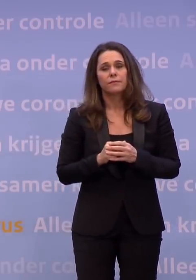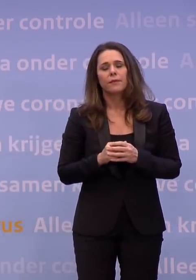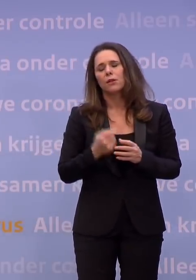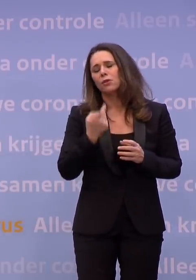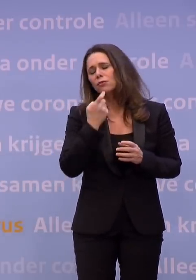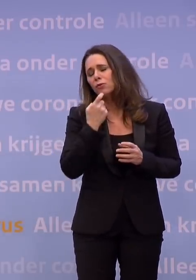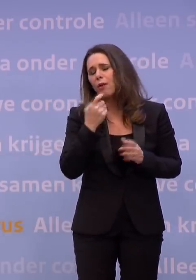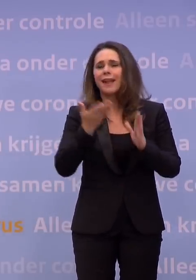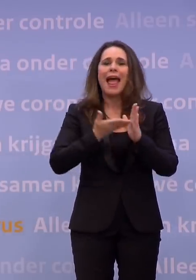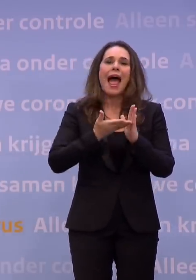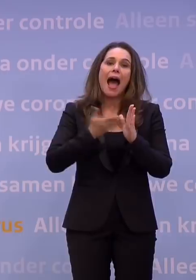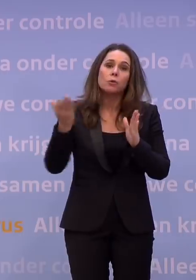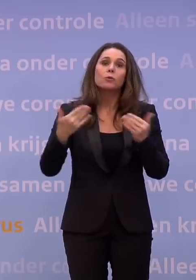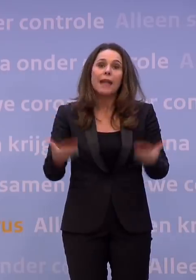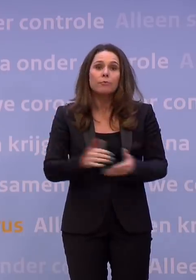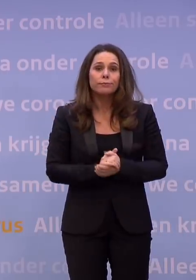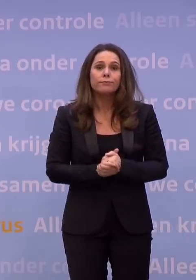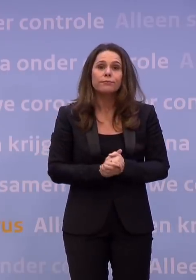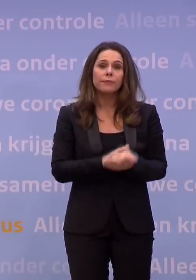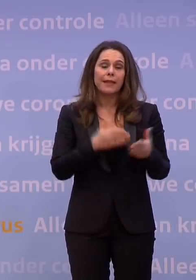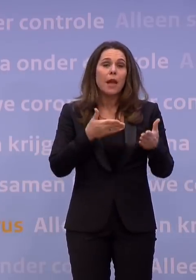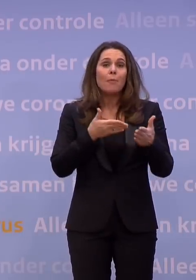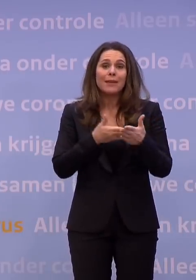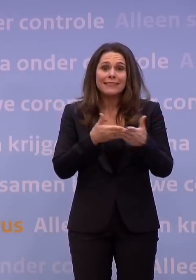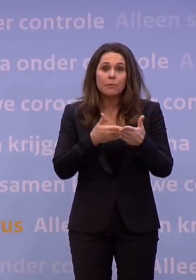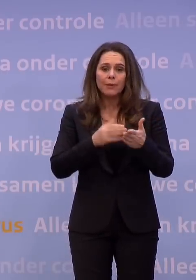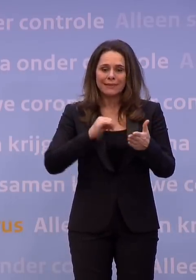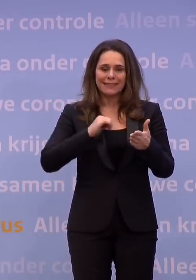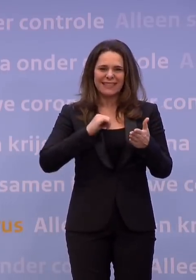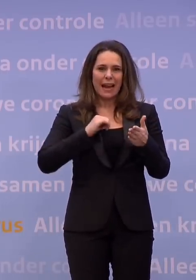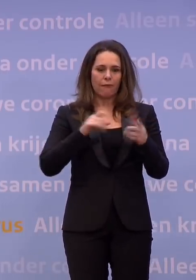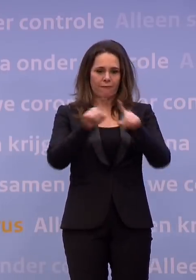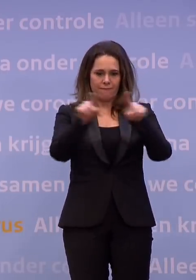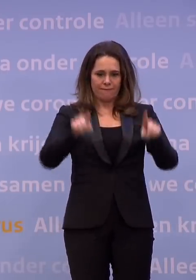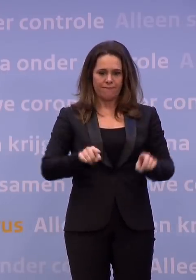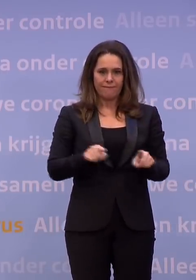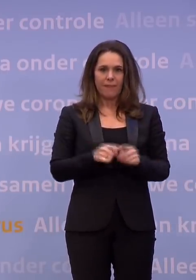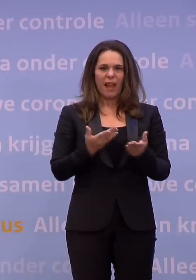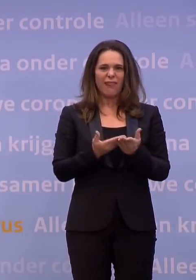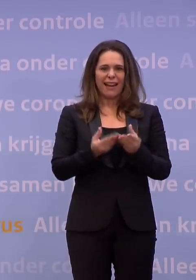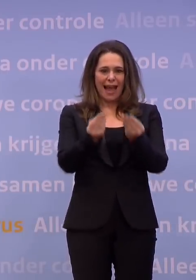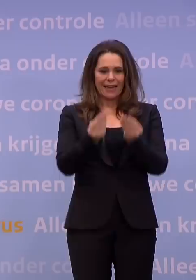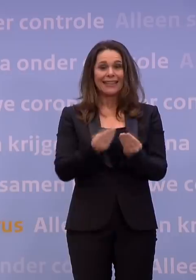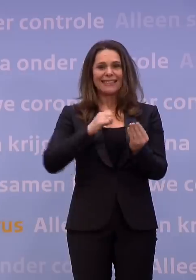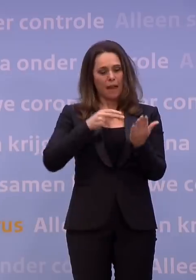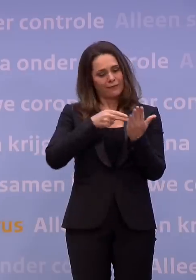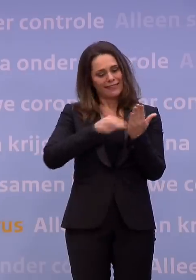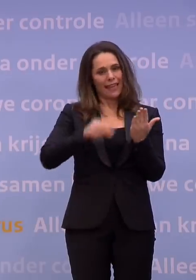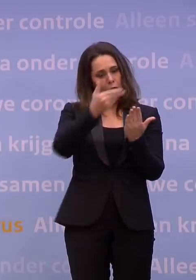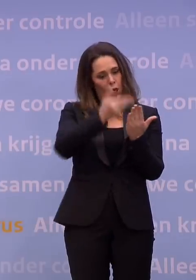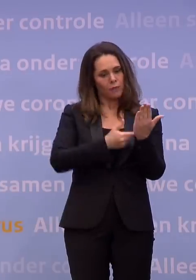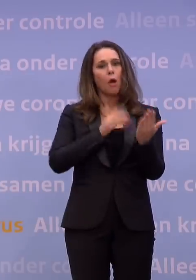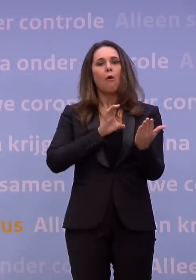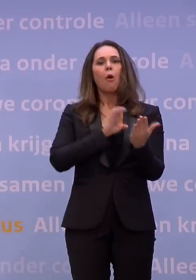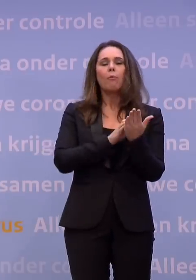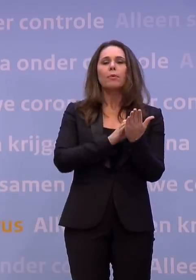uitzonderingen. Maar dan geldt wel het principe dat je een door jezelf ondertekende verklaring op zak hebt waarom je buiten bent.